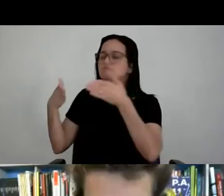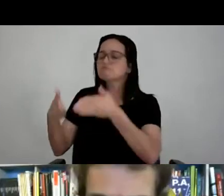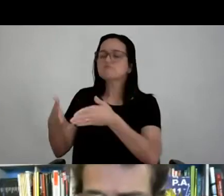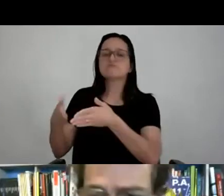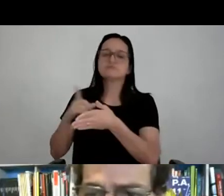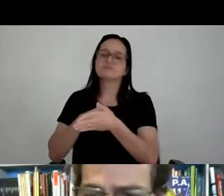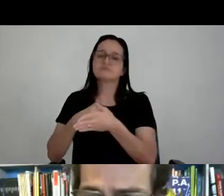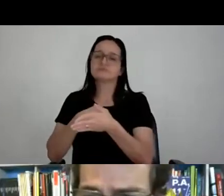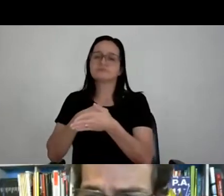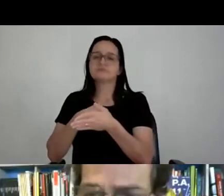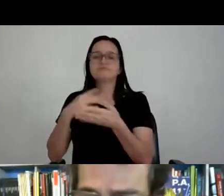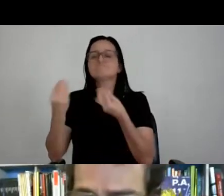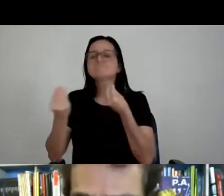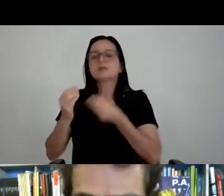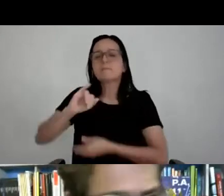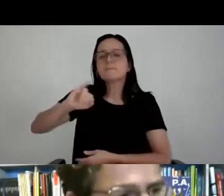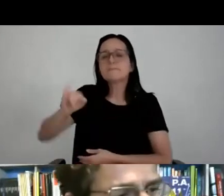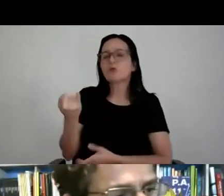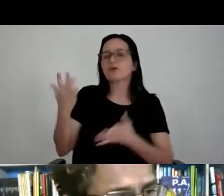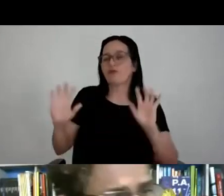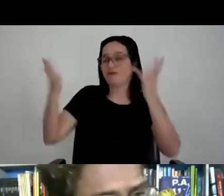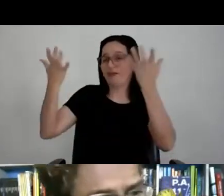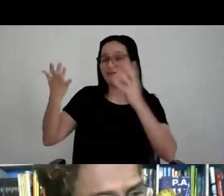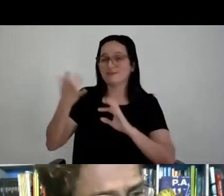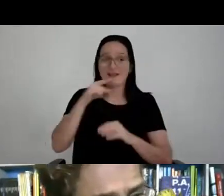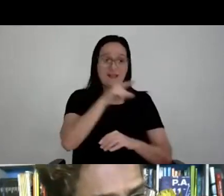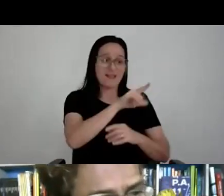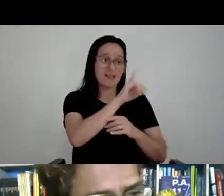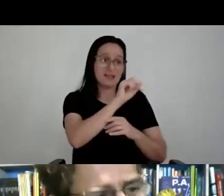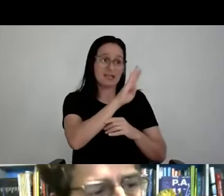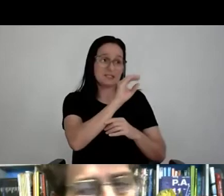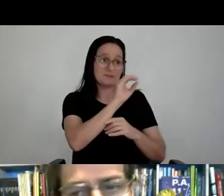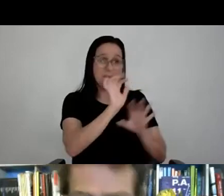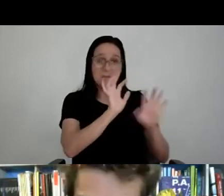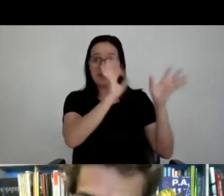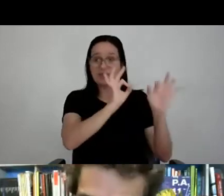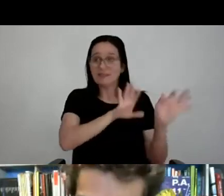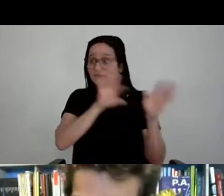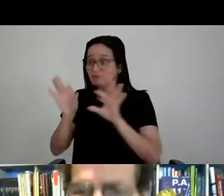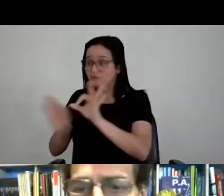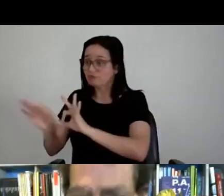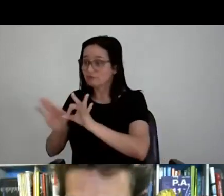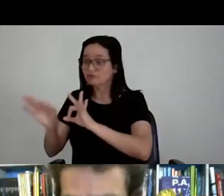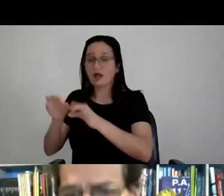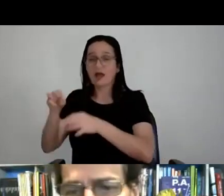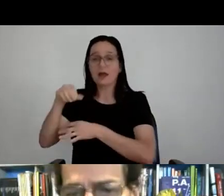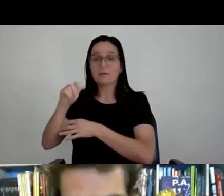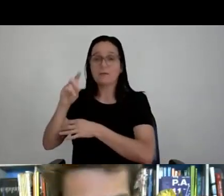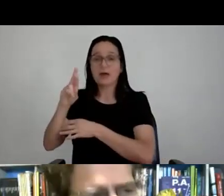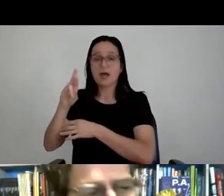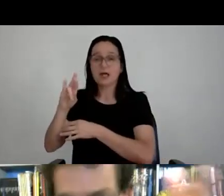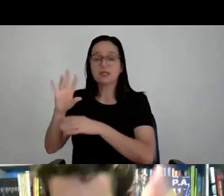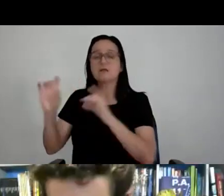A gente nem curtiu o evento em Lisboa. Essa foto é em Madrid. A gente montou, desmontou,